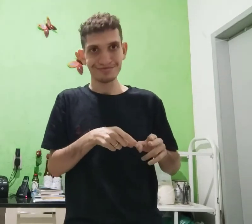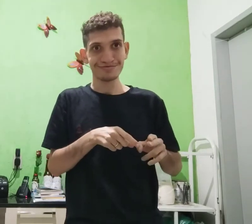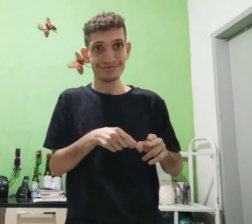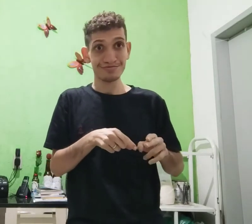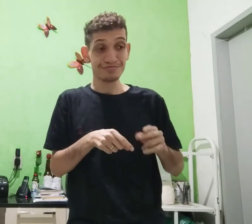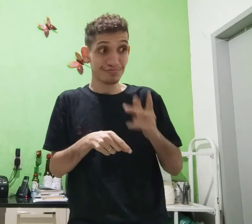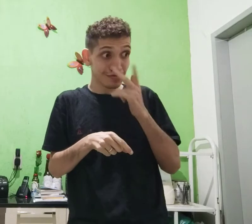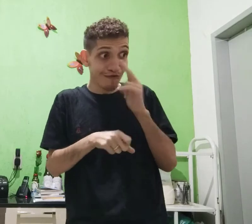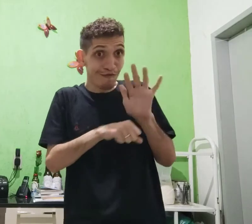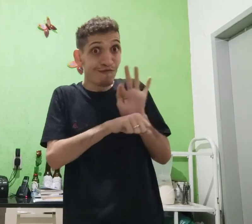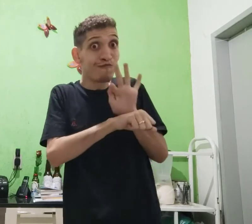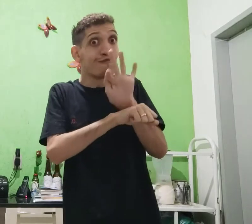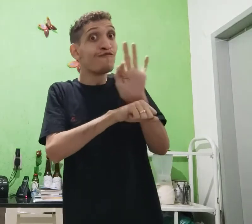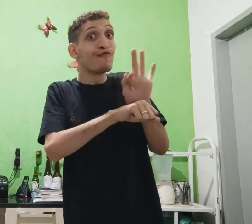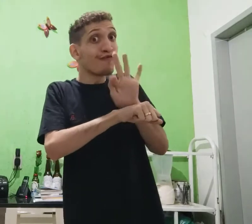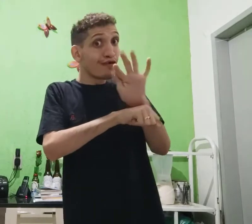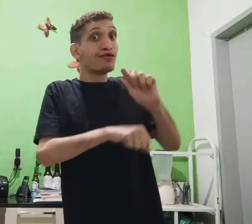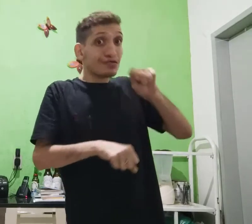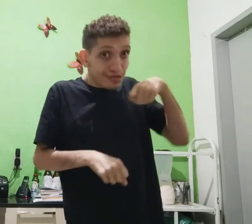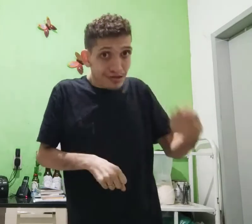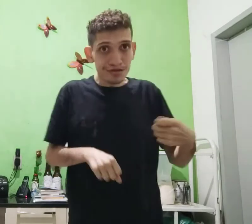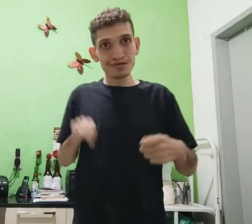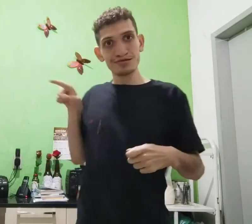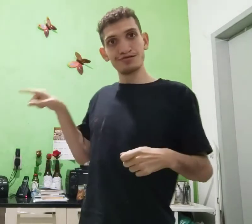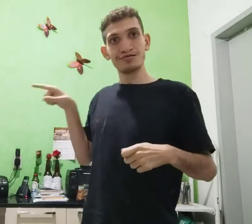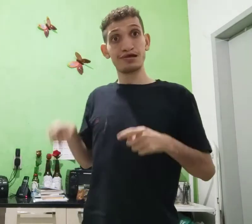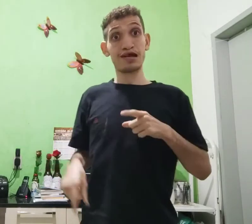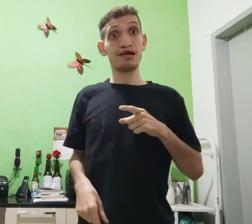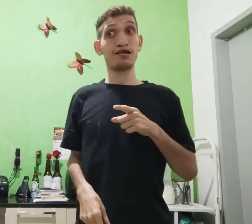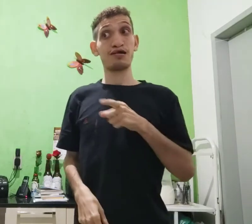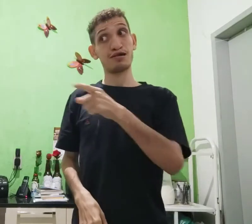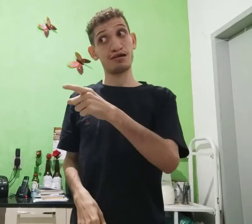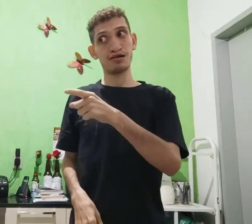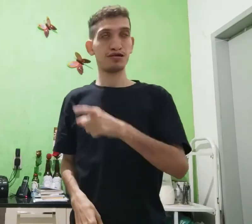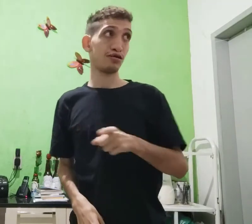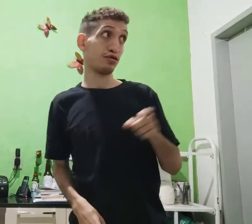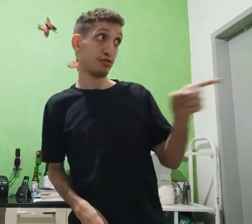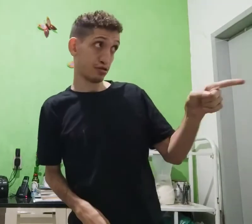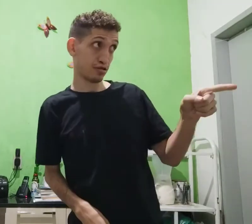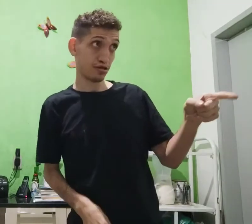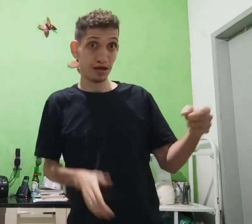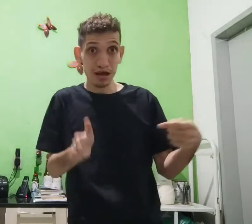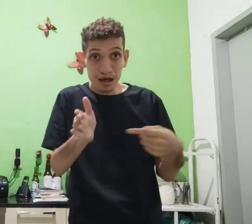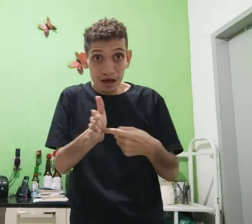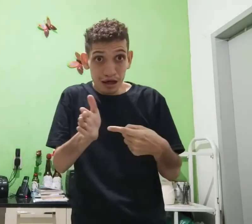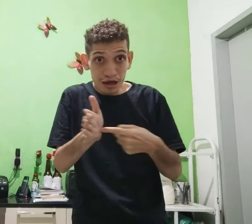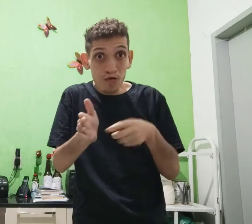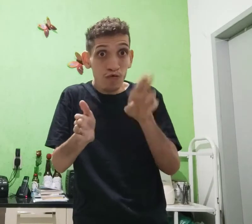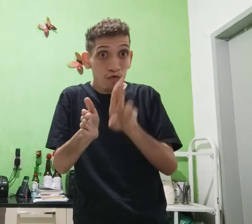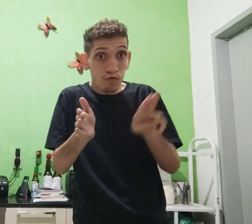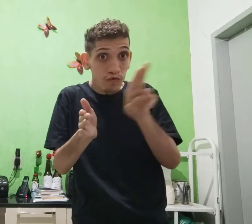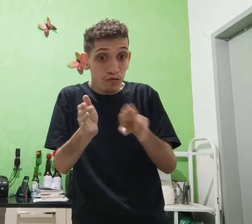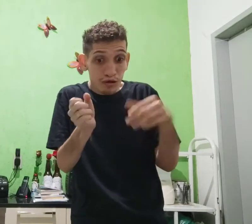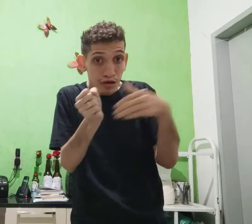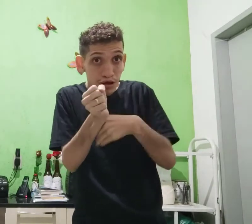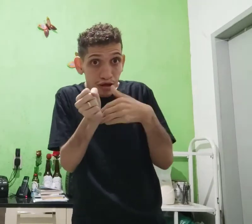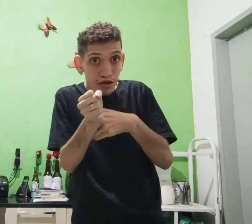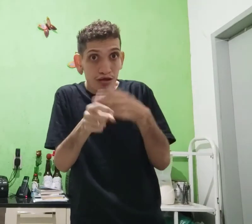espaçado. Então, parece o formal sinal assim, ele ou ela. E esse daqui